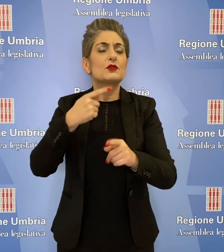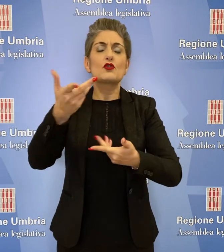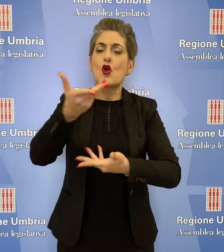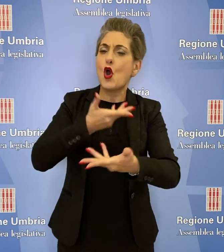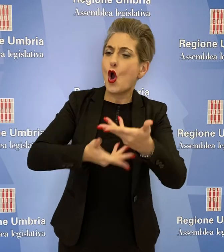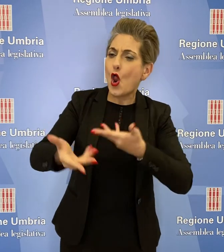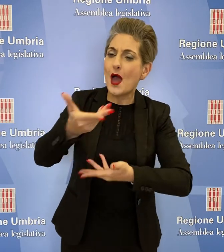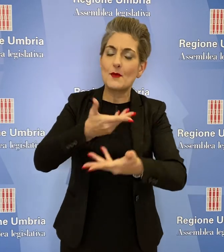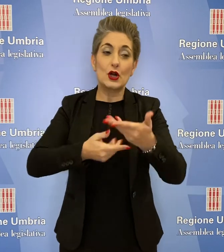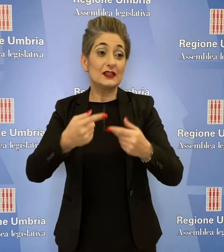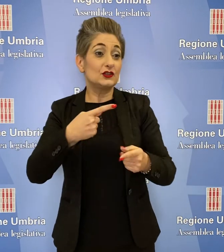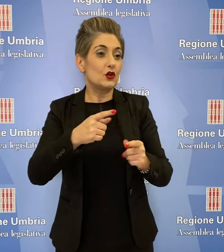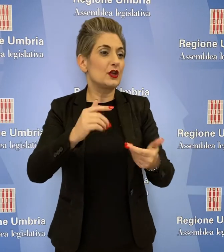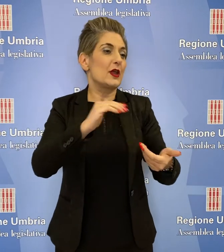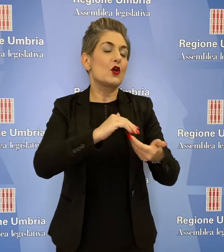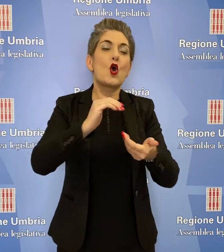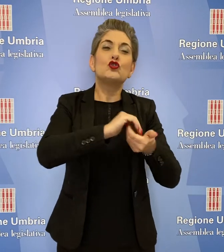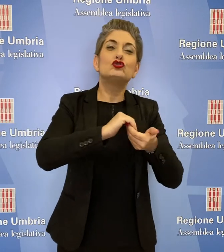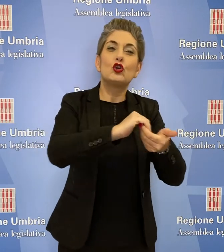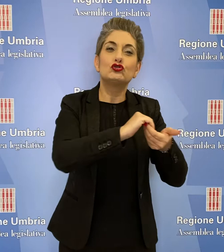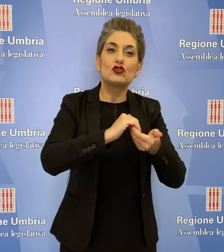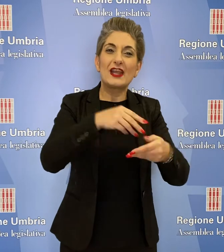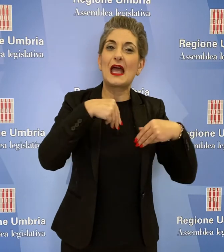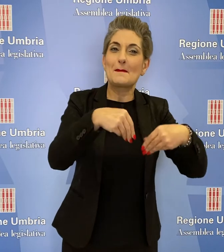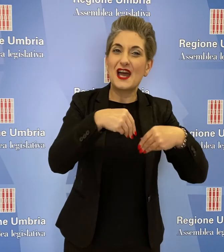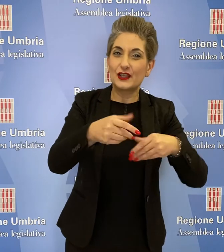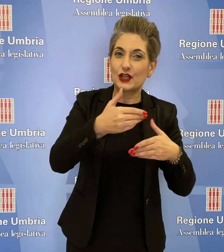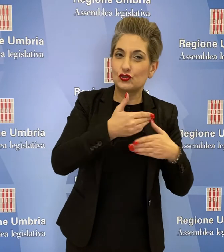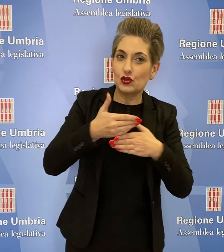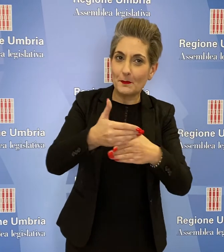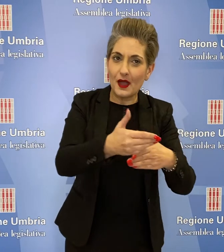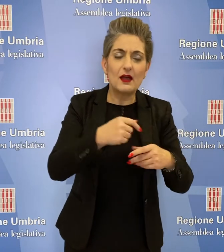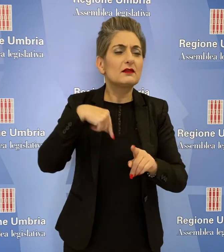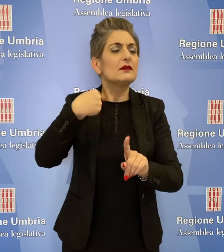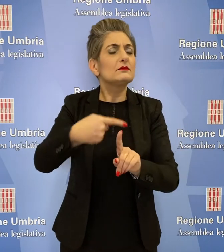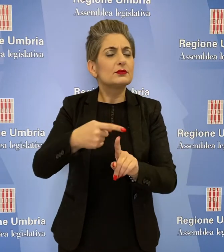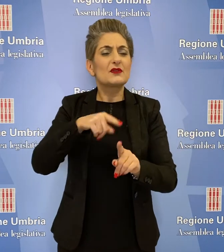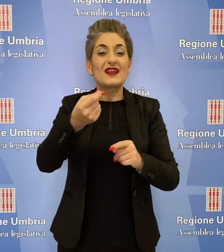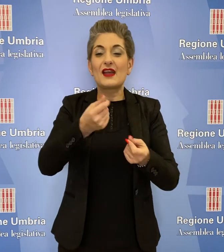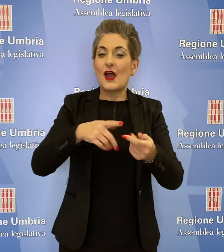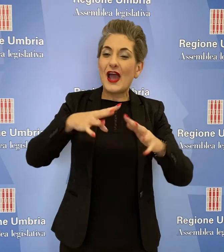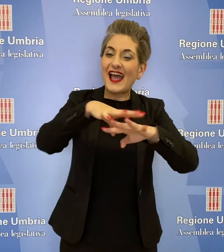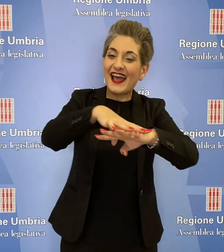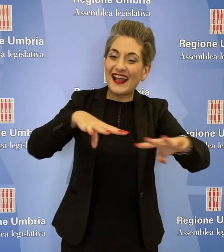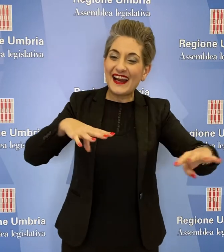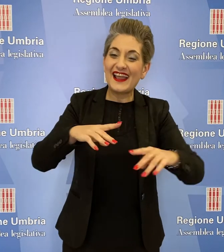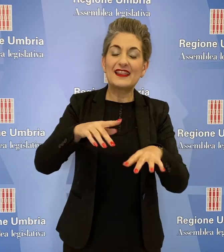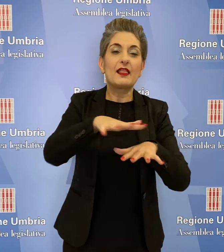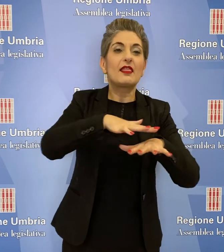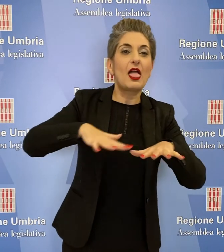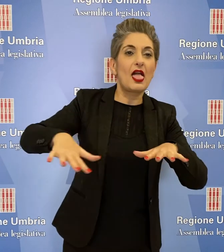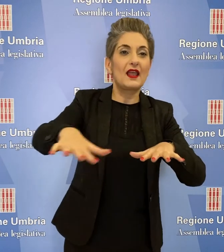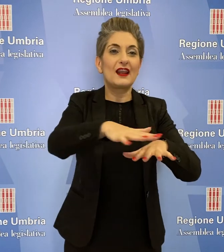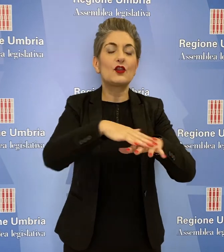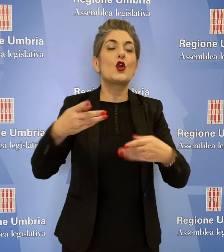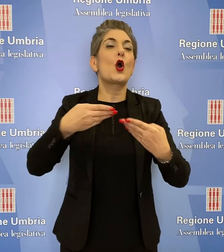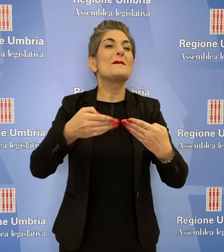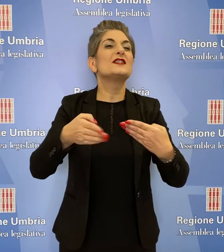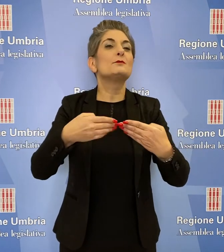attraverso la collaborazione con le società partecipate, la rete territoriale degli sportelli d